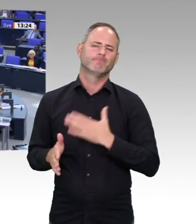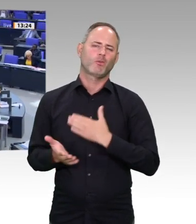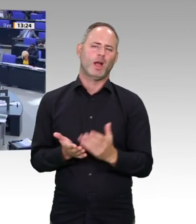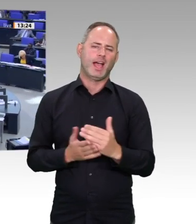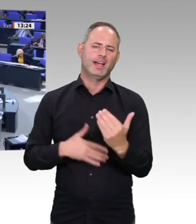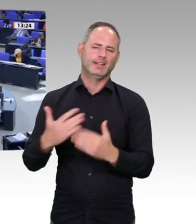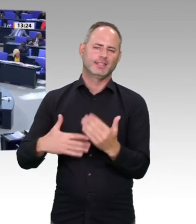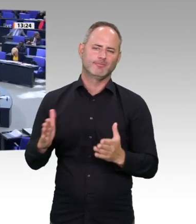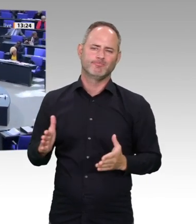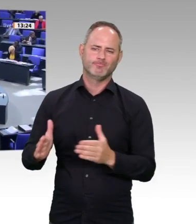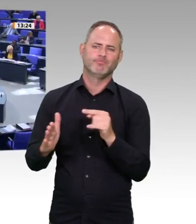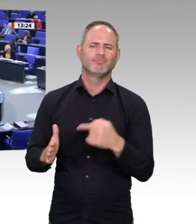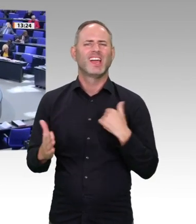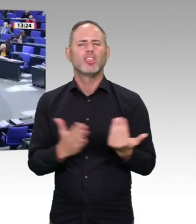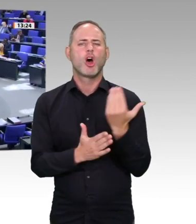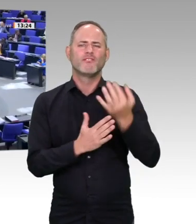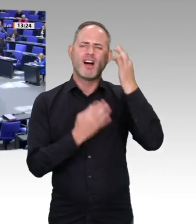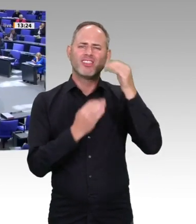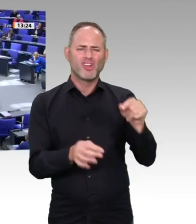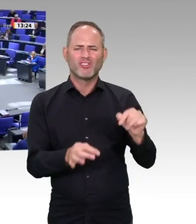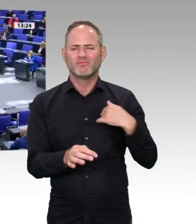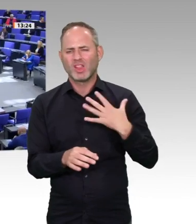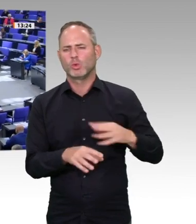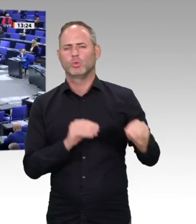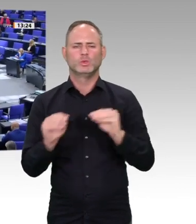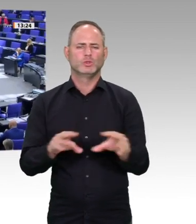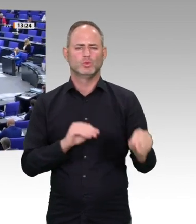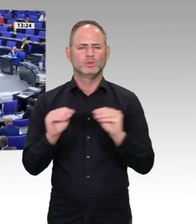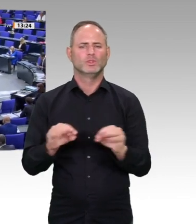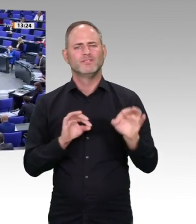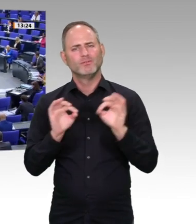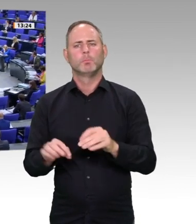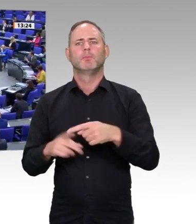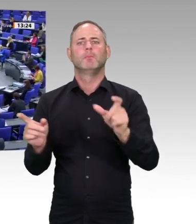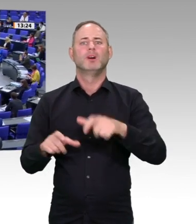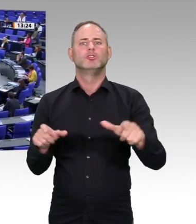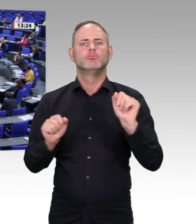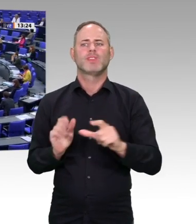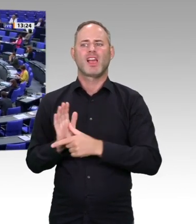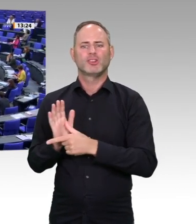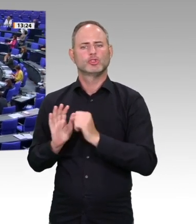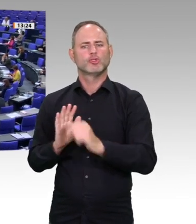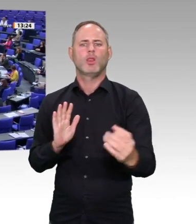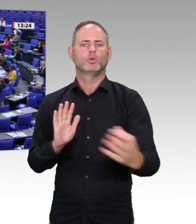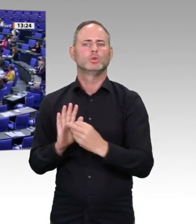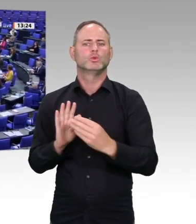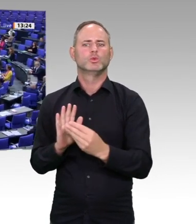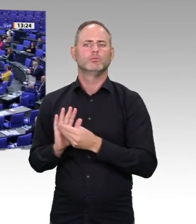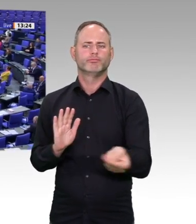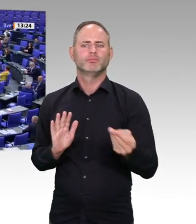Herr Präsident, meine Damen und Herren! Wir sprechen heute über Nachhaltigkeit am Ende eines der heißesten